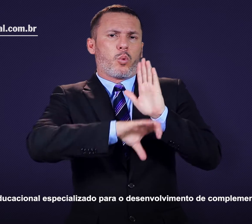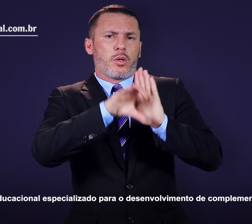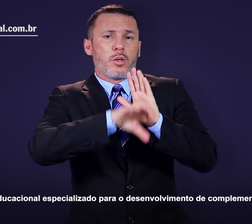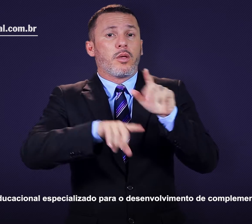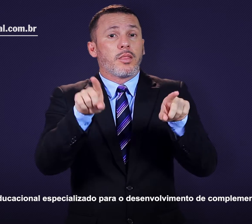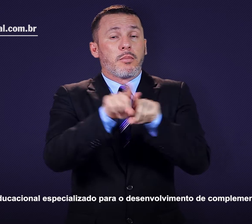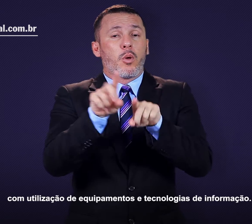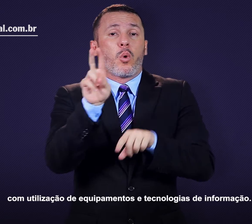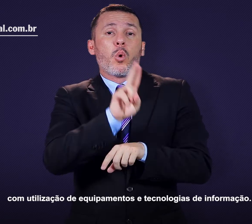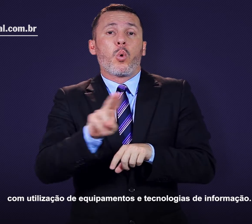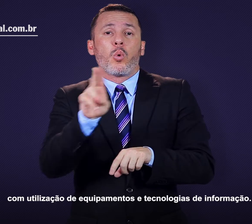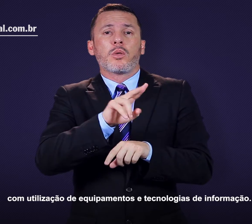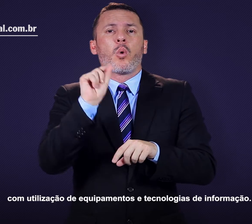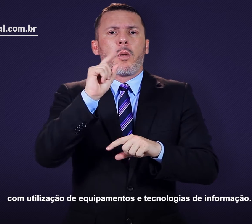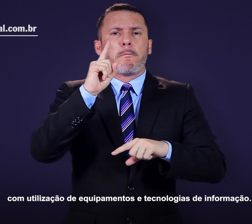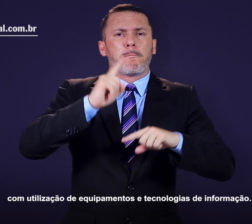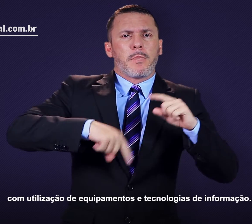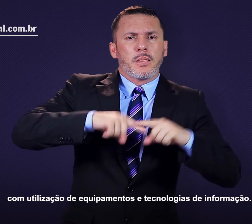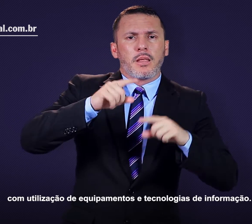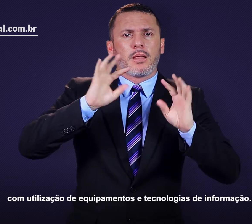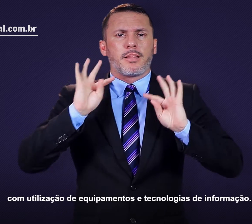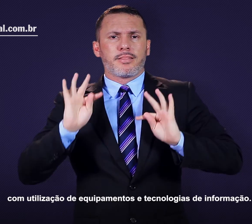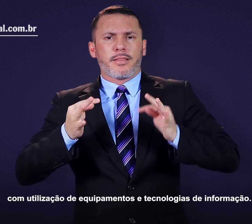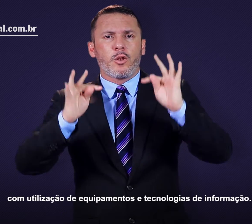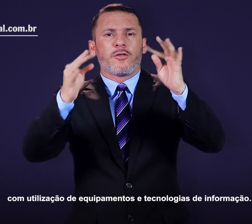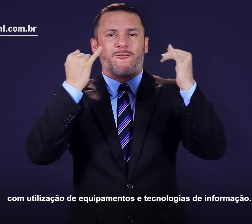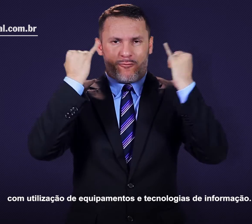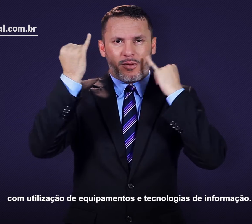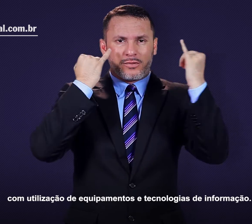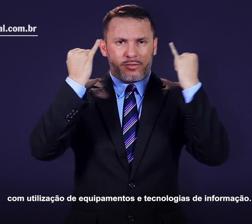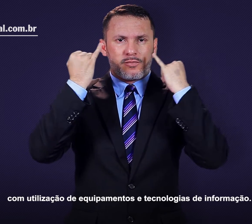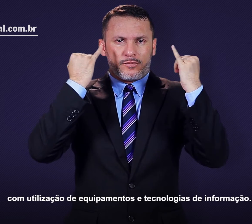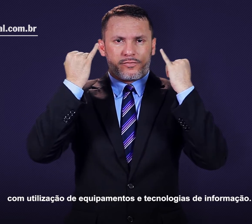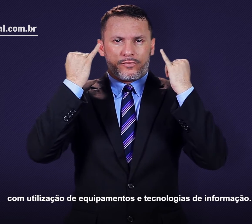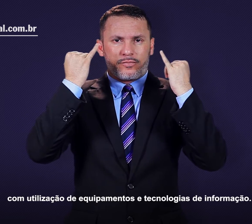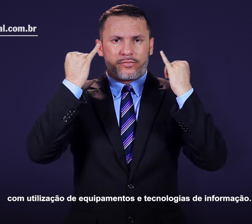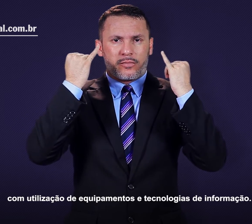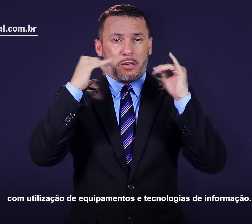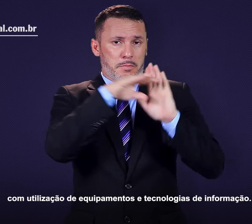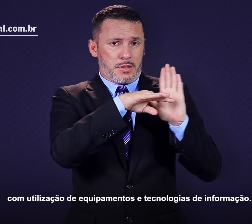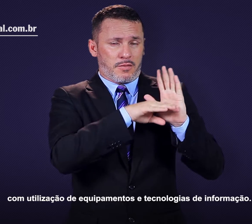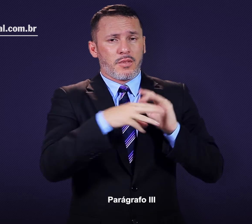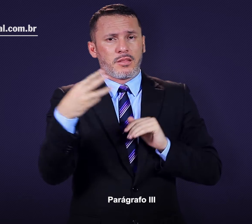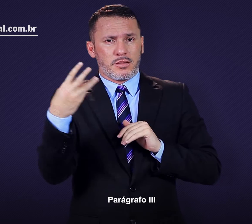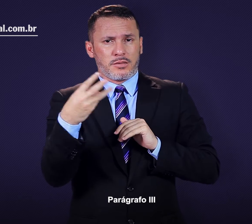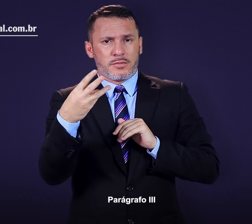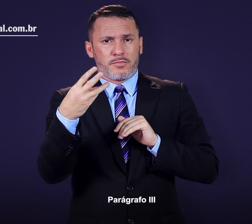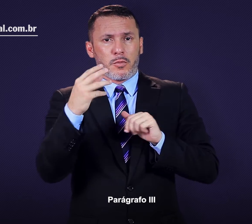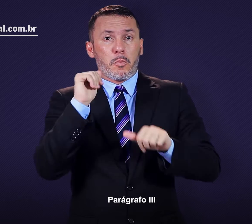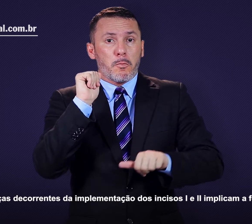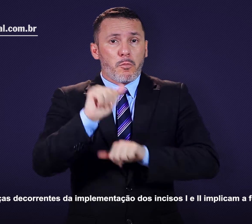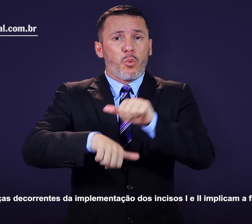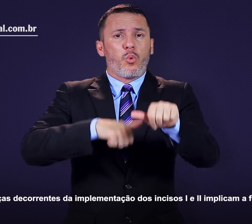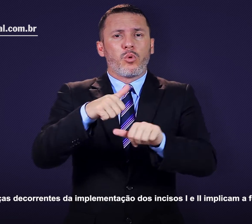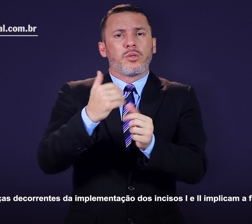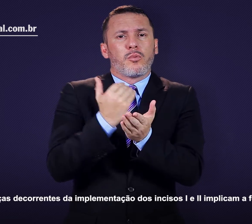curricular, com utilização de equipamentos e tecnologias de informação. § 3º. As mudanças